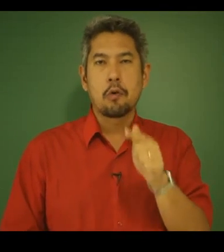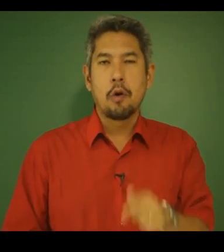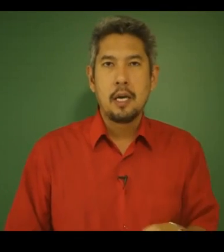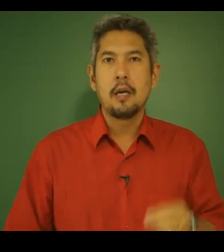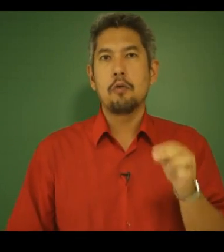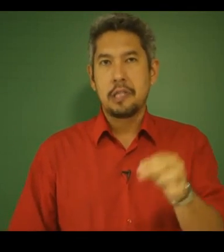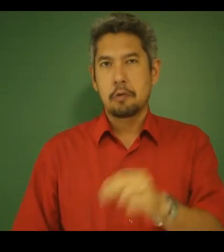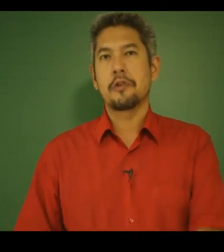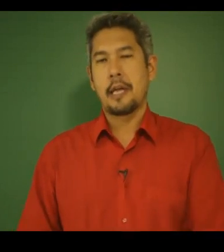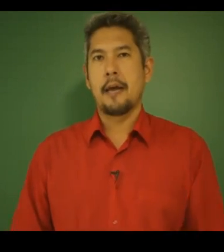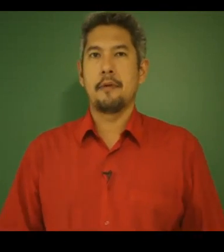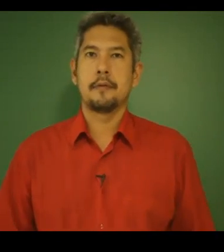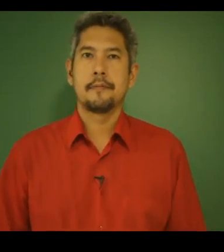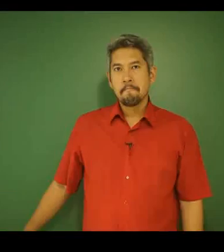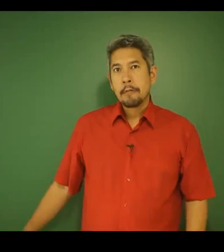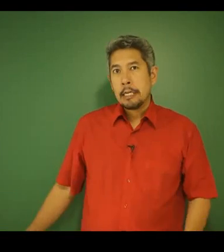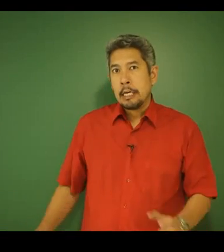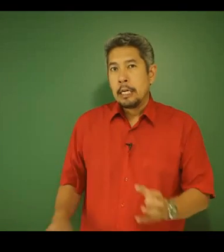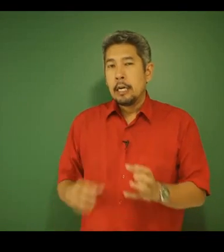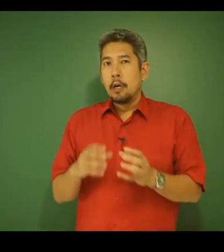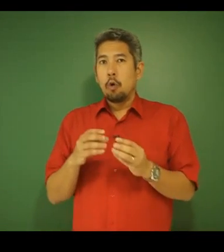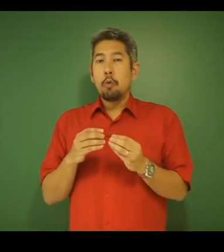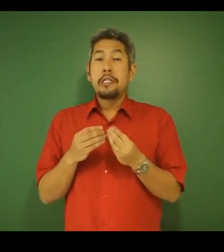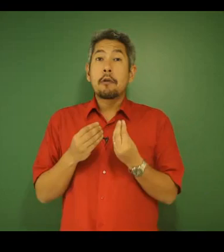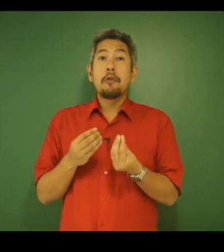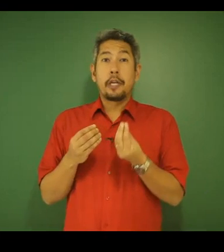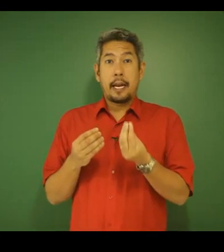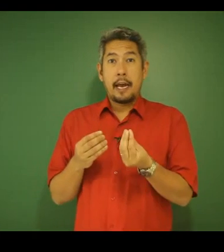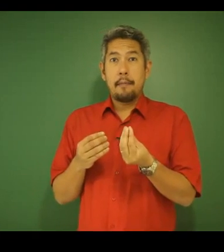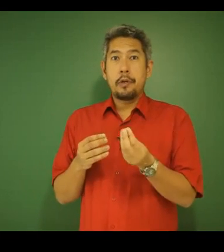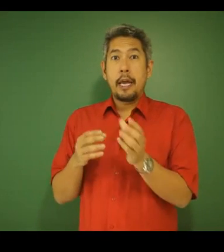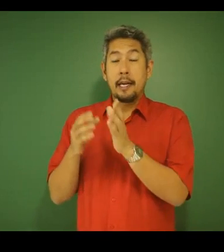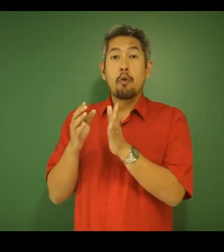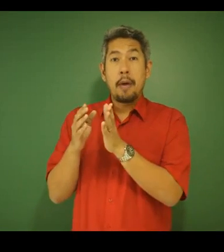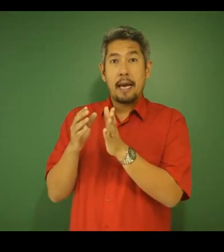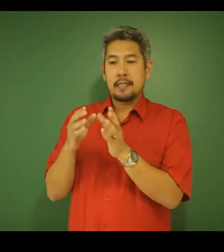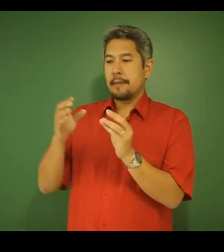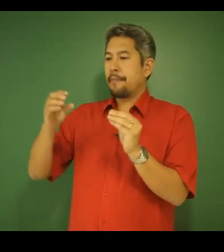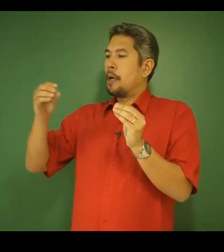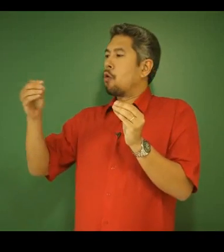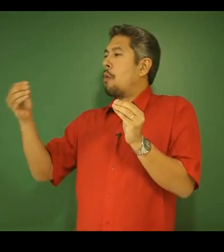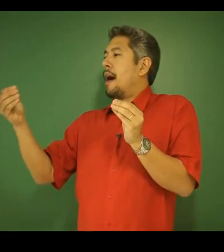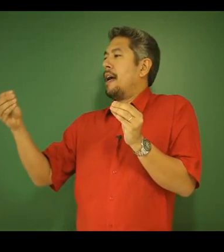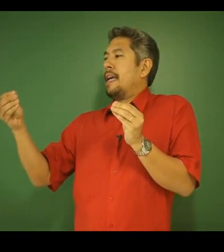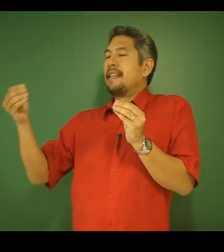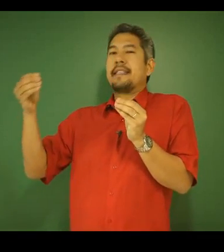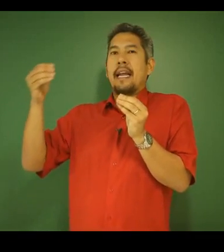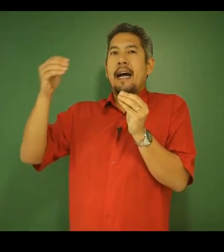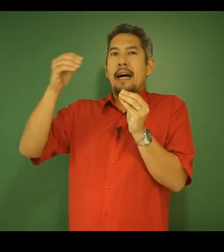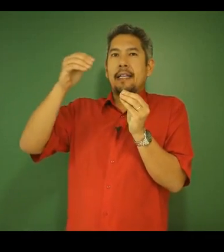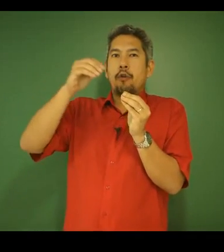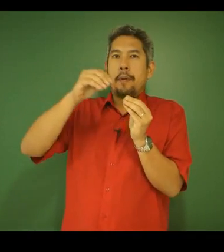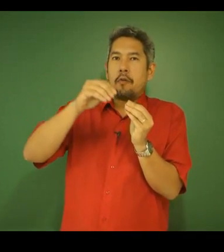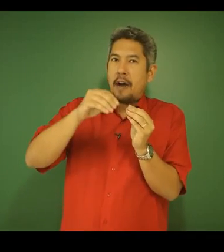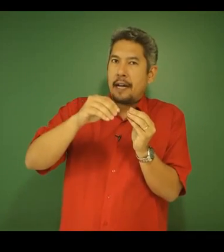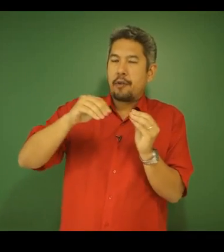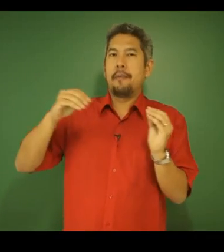ocorrer o ciclo de Krebs. O ciclo de Krebs, ele começa com a entrada do piruvato na